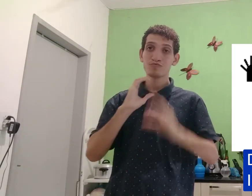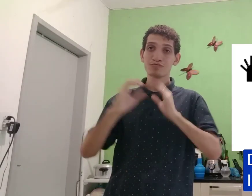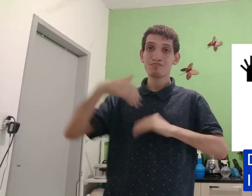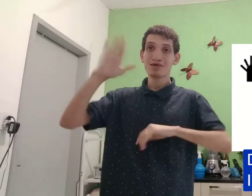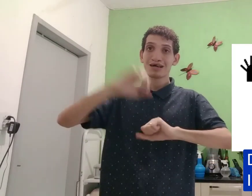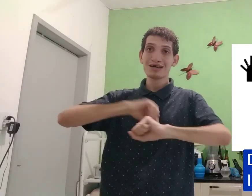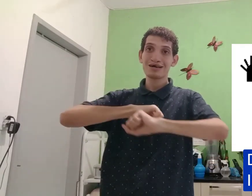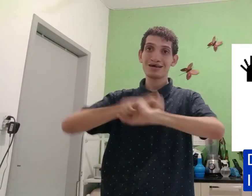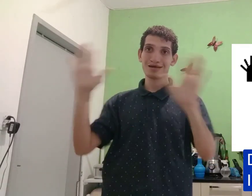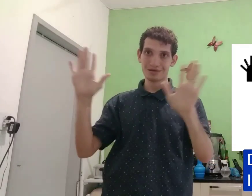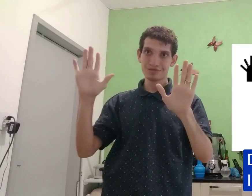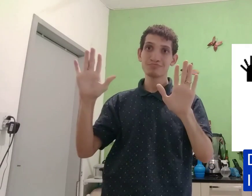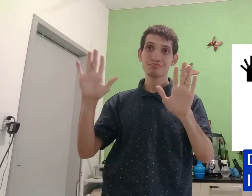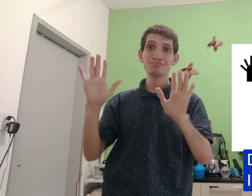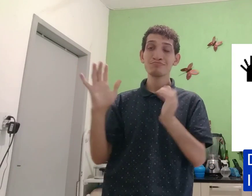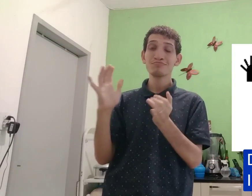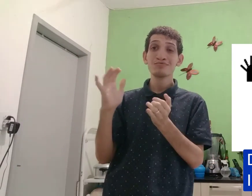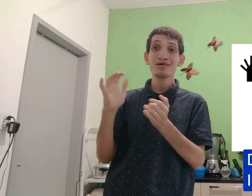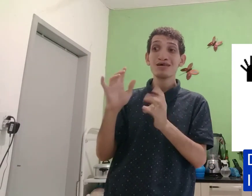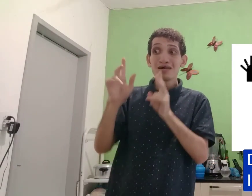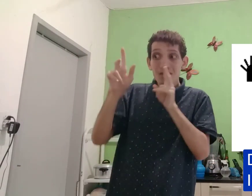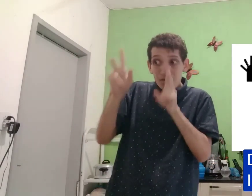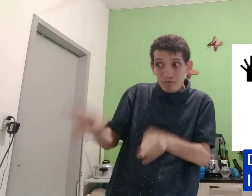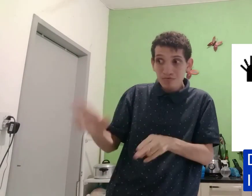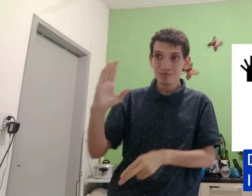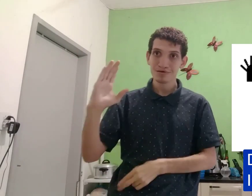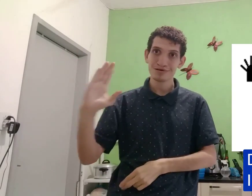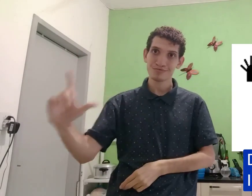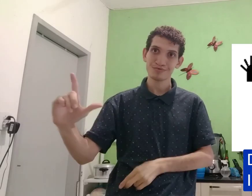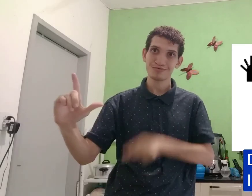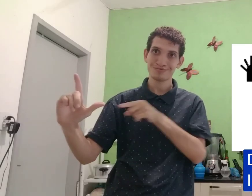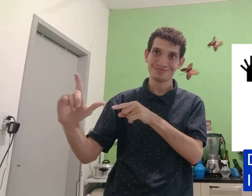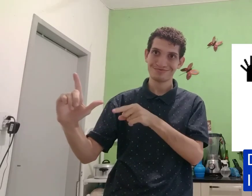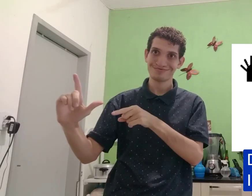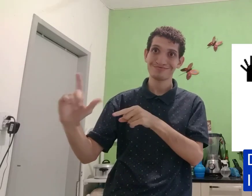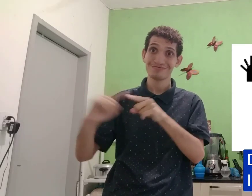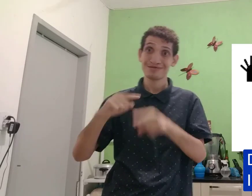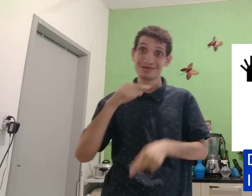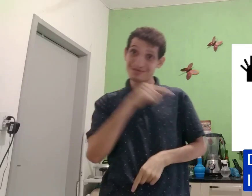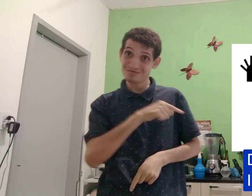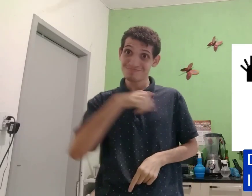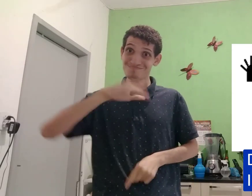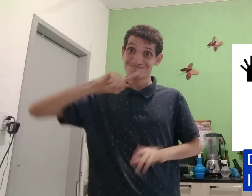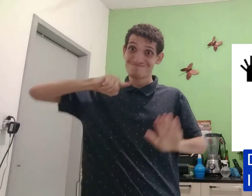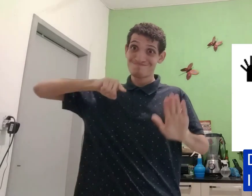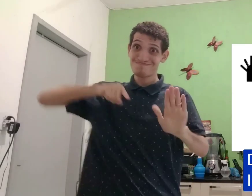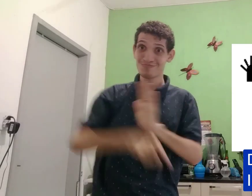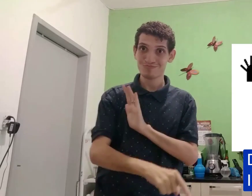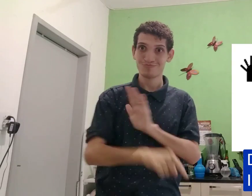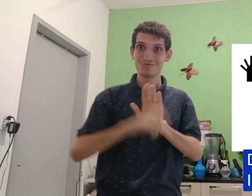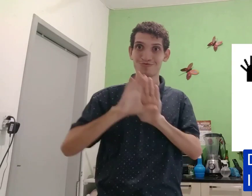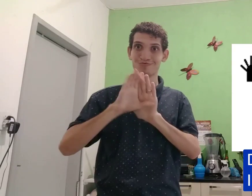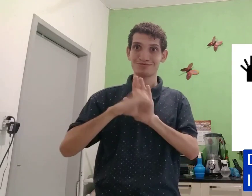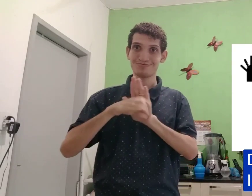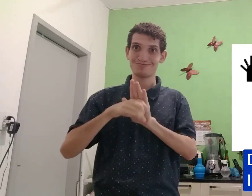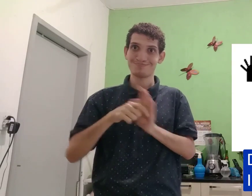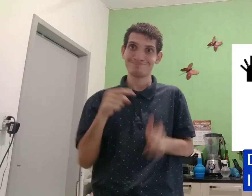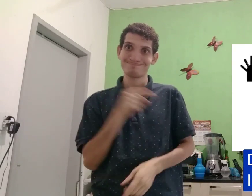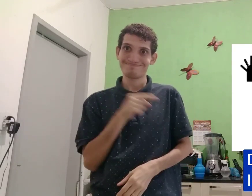dimensionais, o que, surdo mais claro, igual ao explicador. Isso é mais a popular do